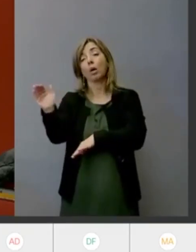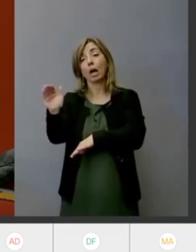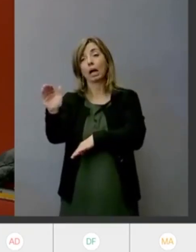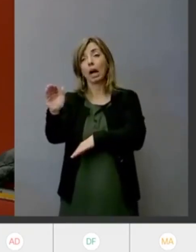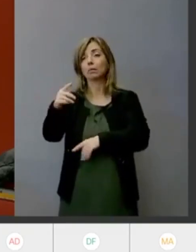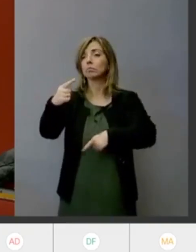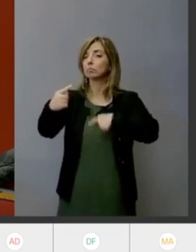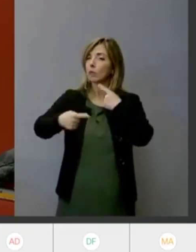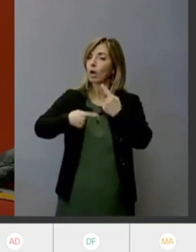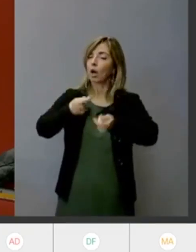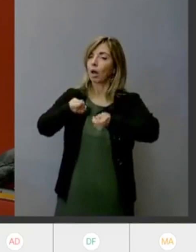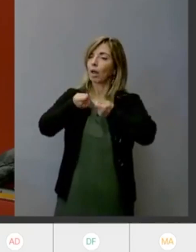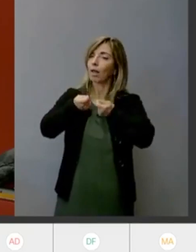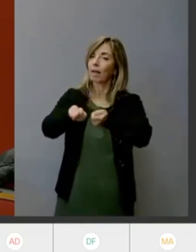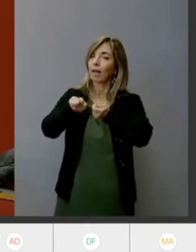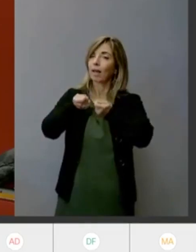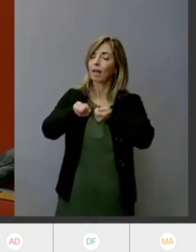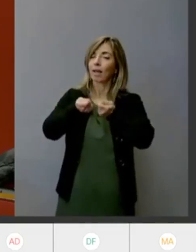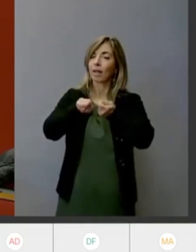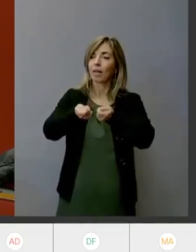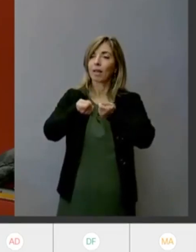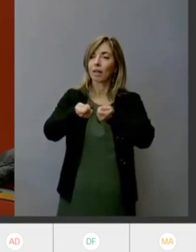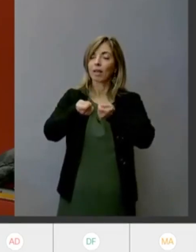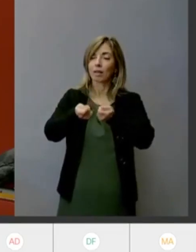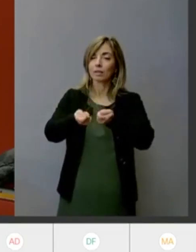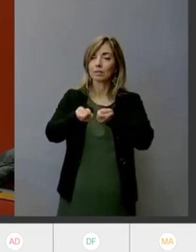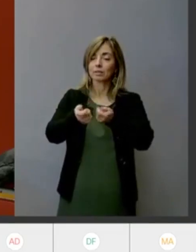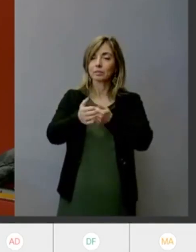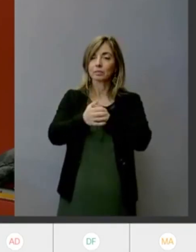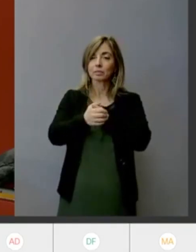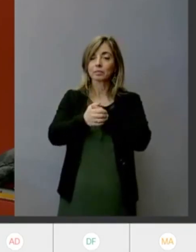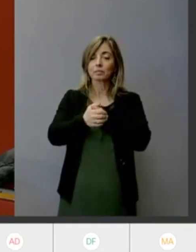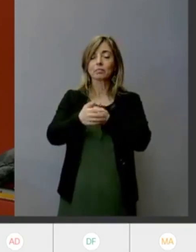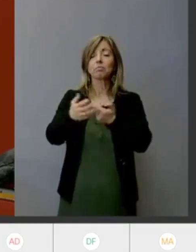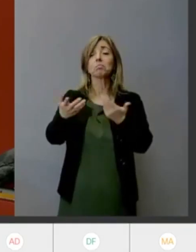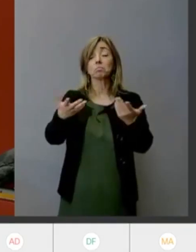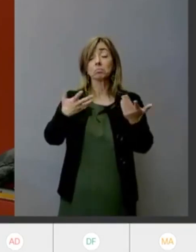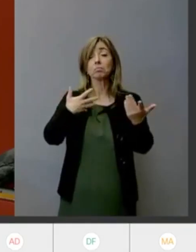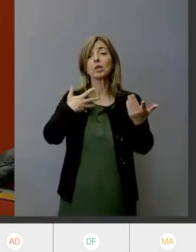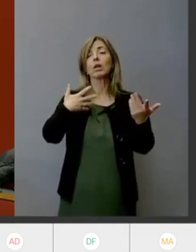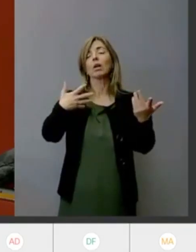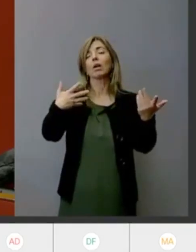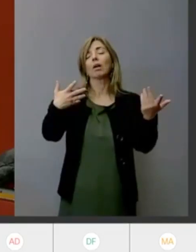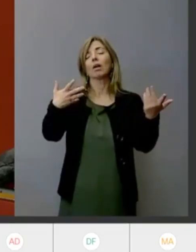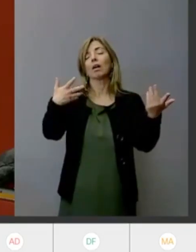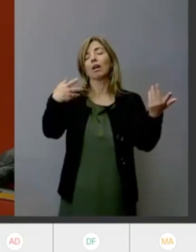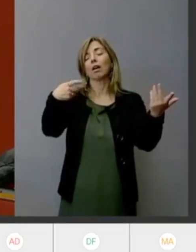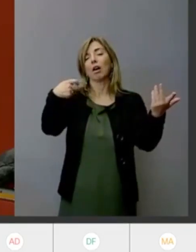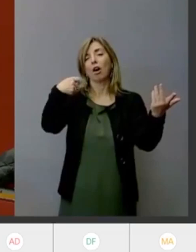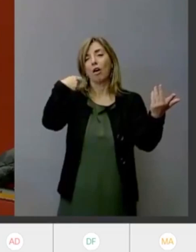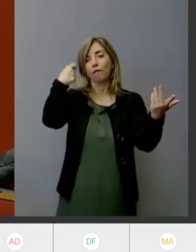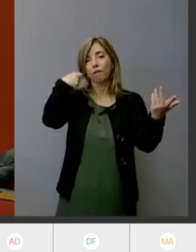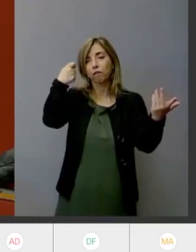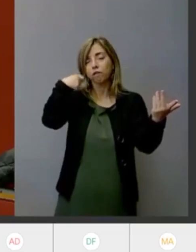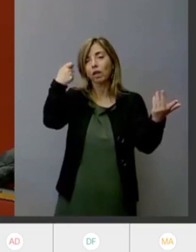sollecitati per non dire bombardati in questo senso da video film immagini di ogni genere